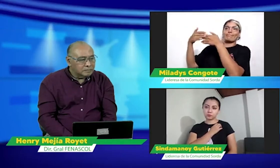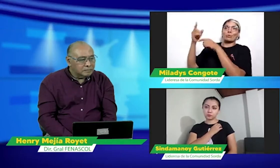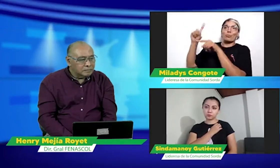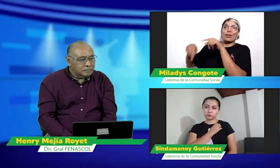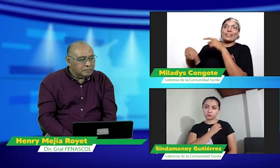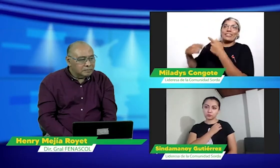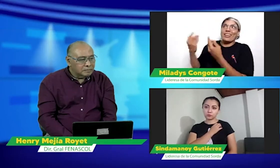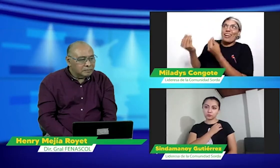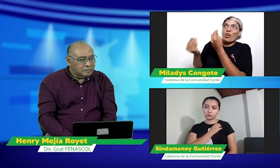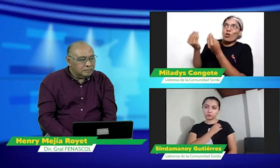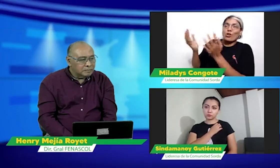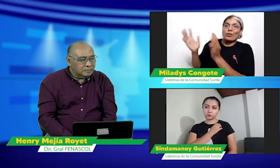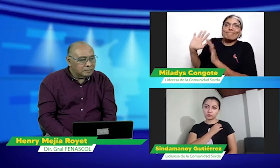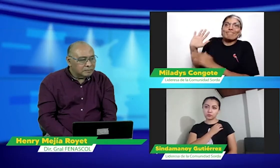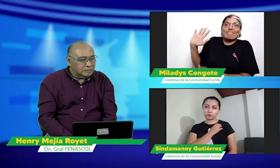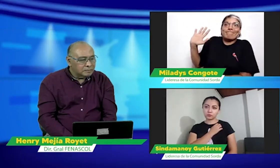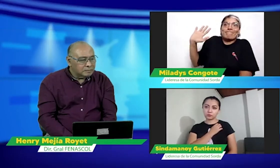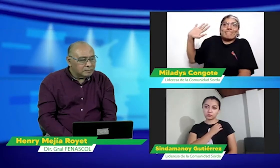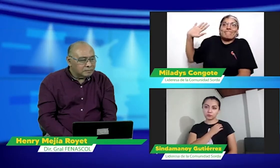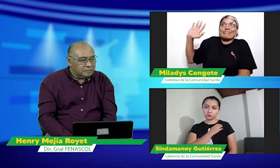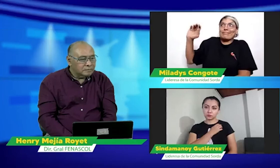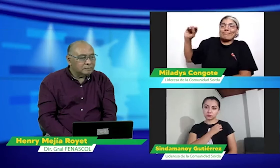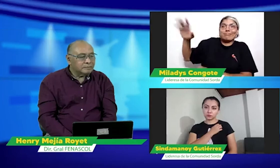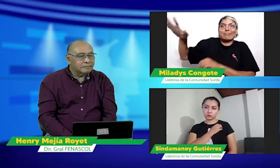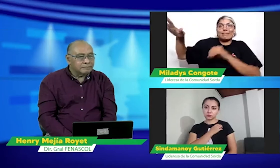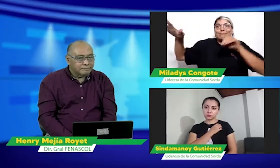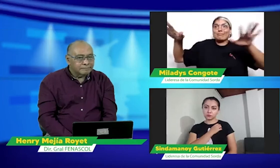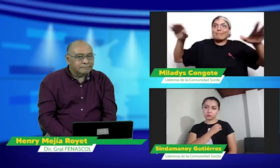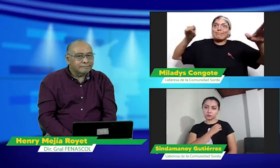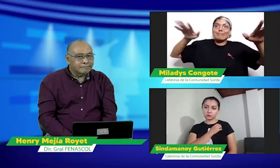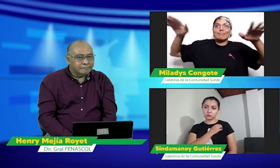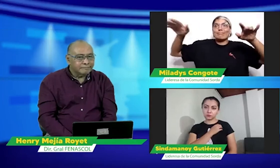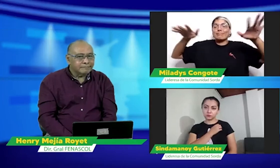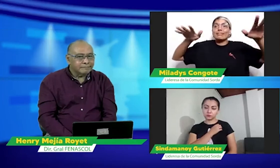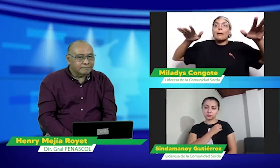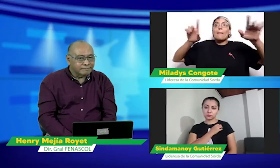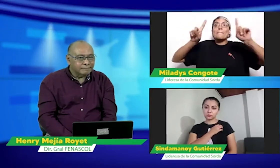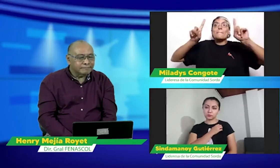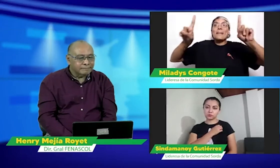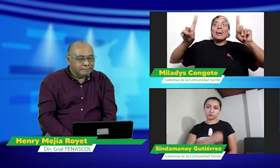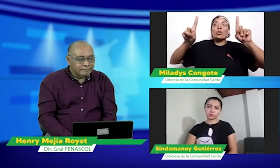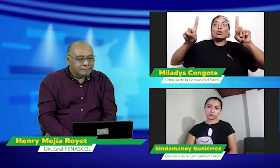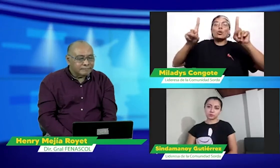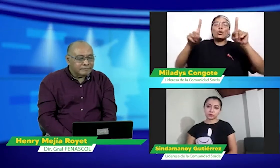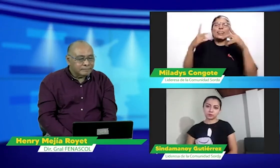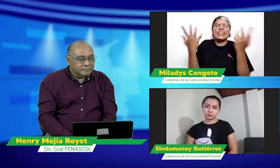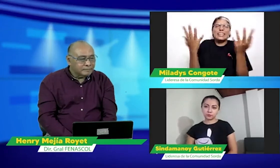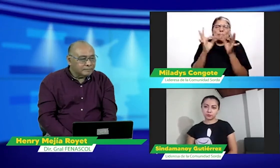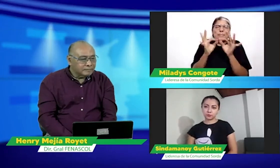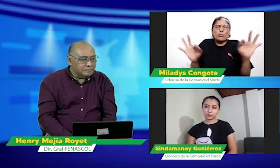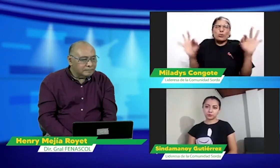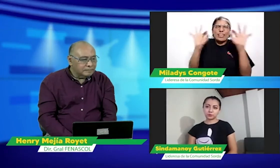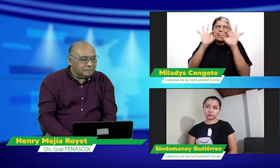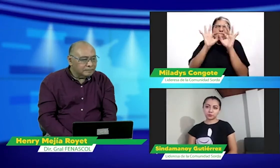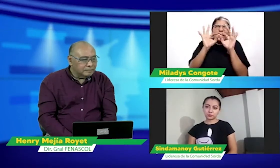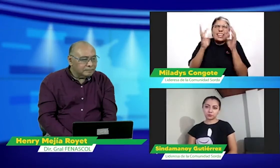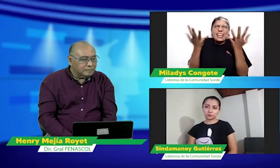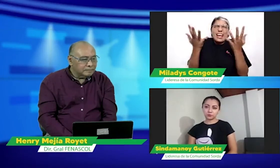entonces qué hacemos restringimos sus cuentas hacemos una denuncia los bloqueamos lo